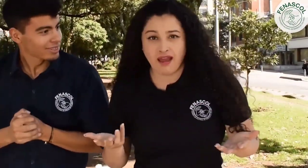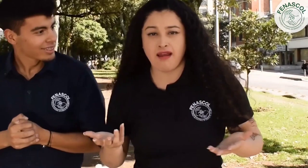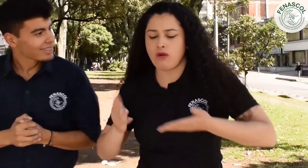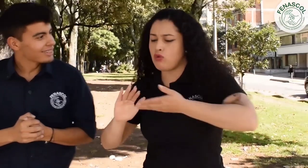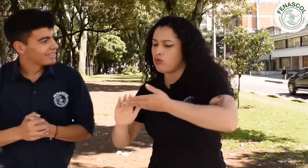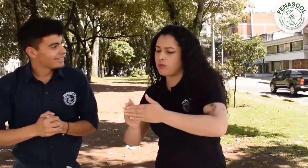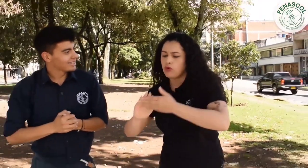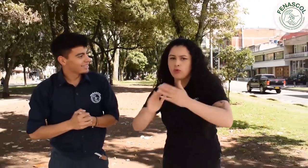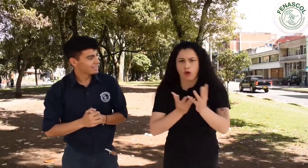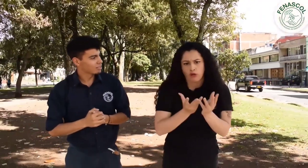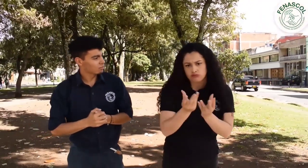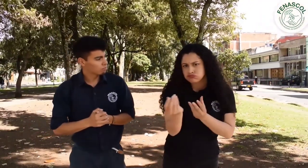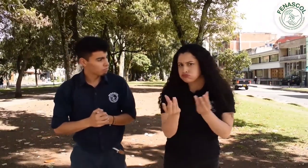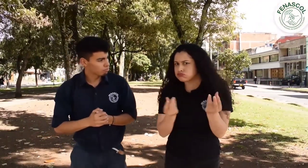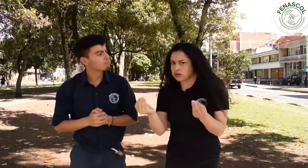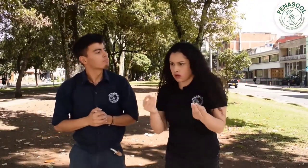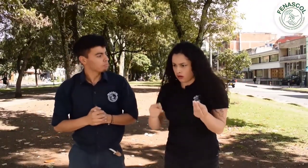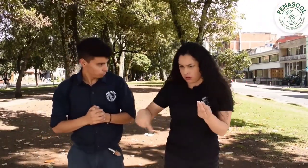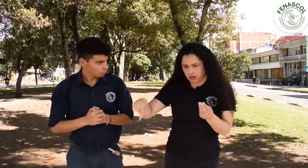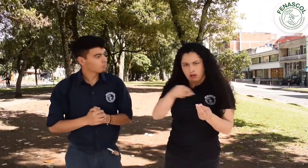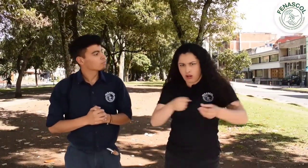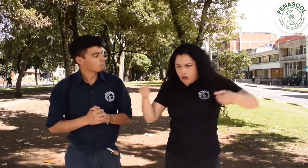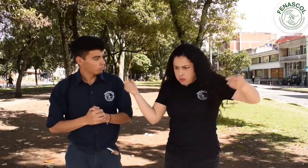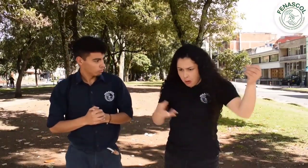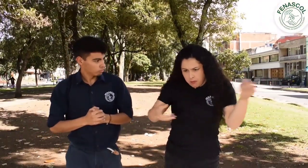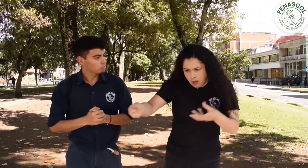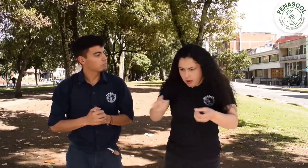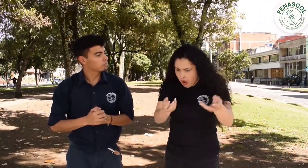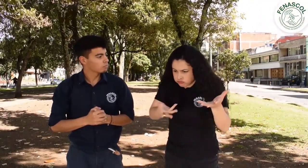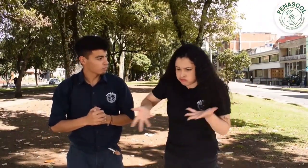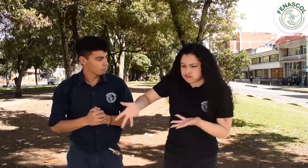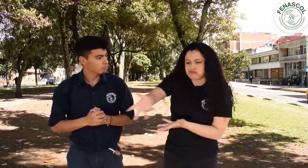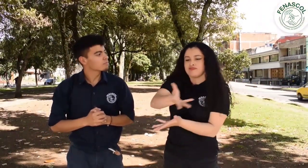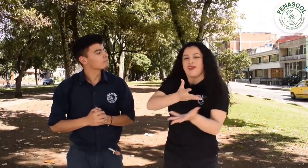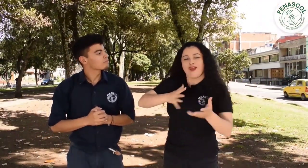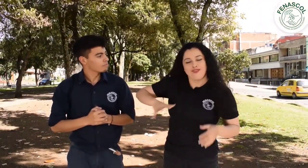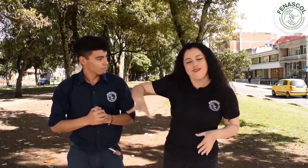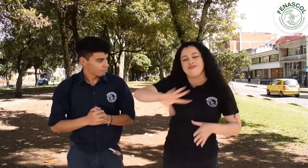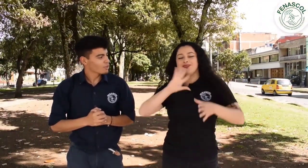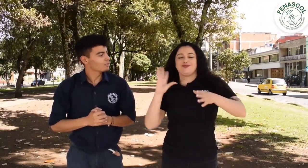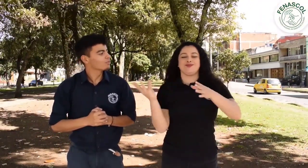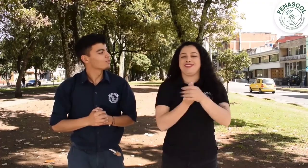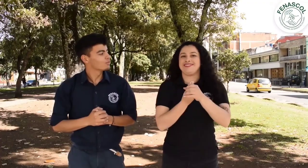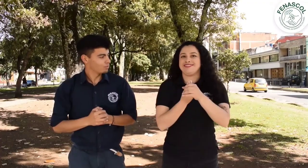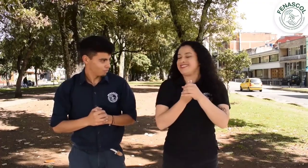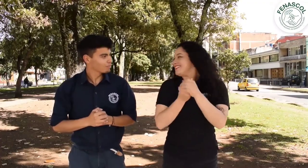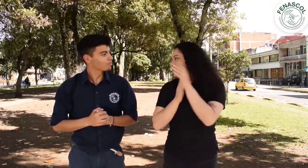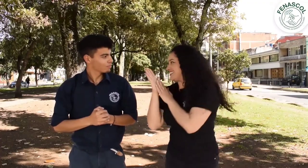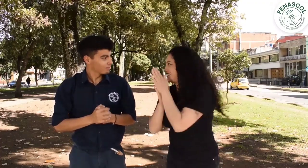será... Construyendo comunidades inclusivas para todos. ¡Qué emoción!